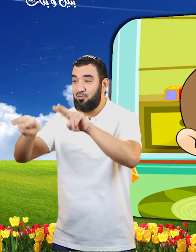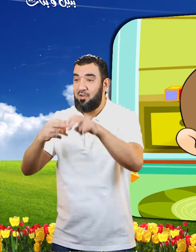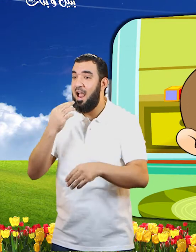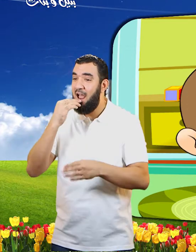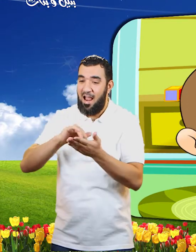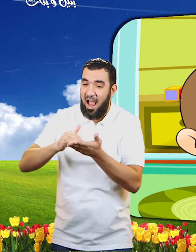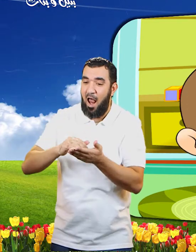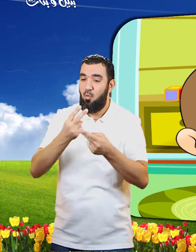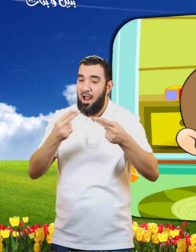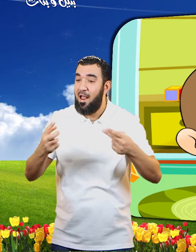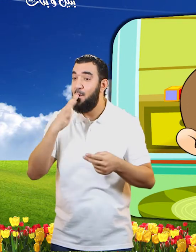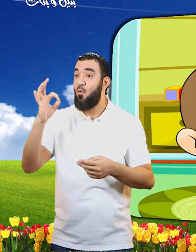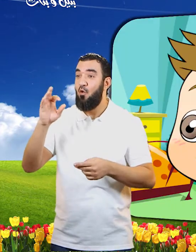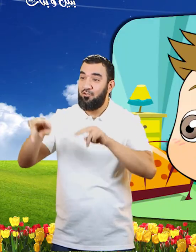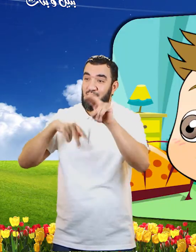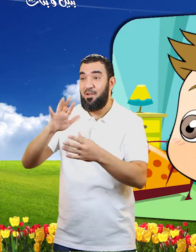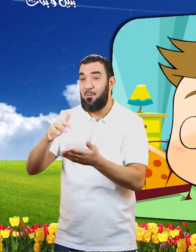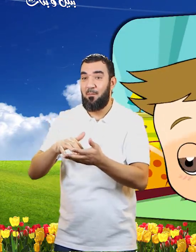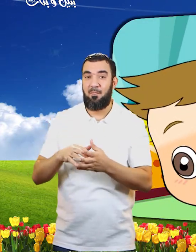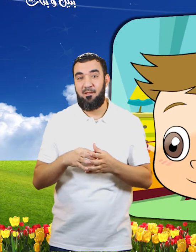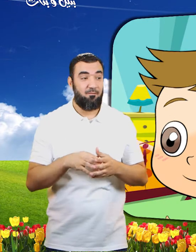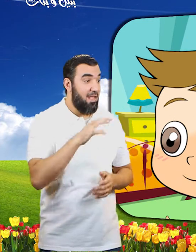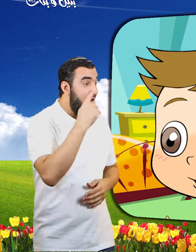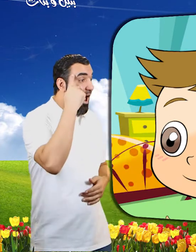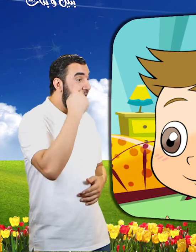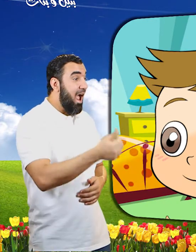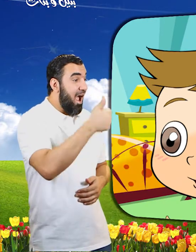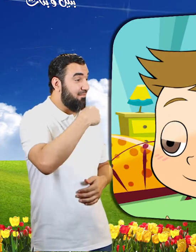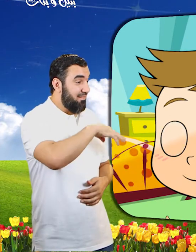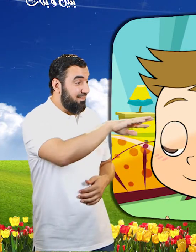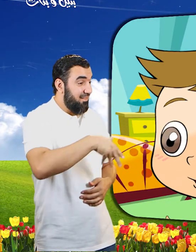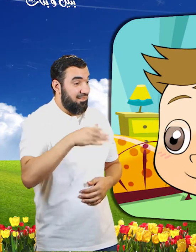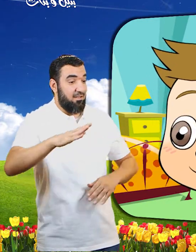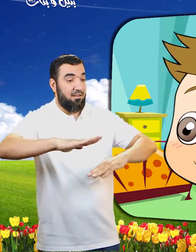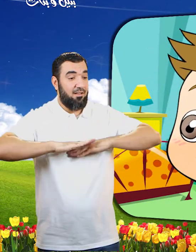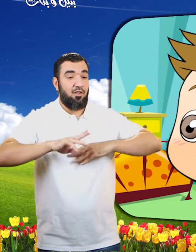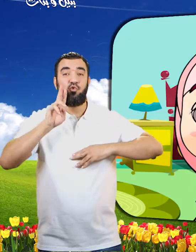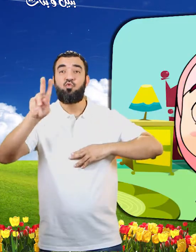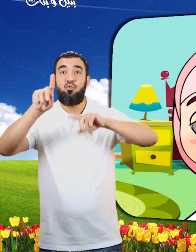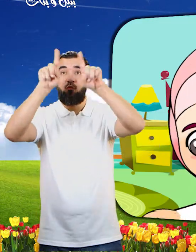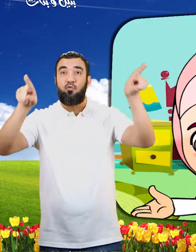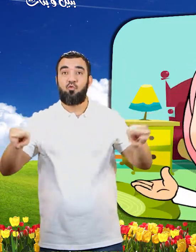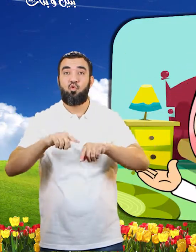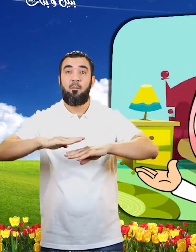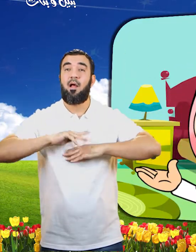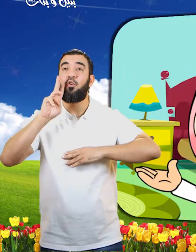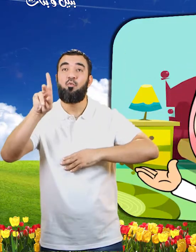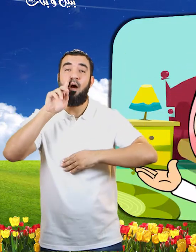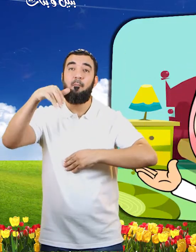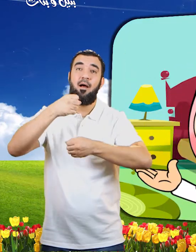اللذيذة ما رأيكم لو نظرنا إليها من النافذة؟ فكرة جيدة هيا